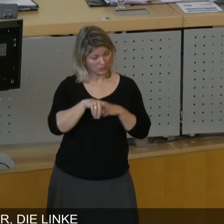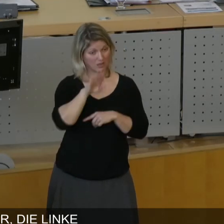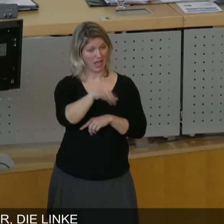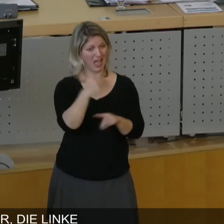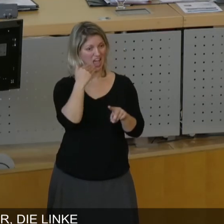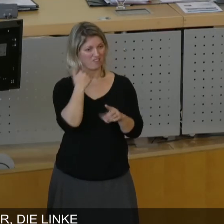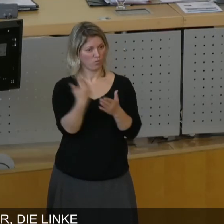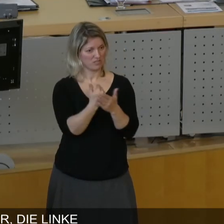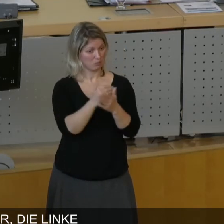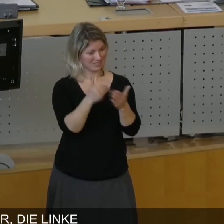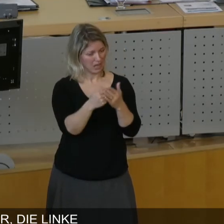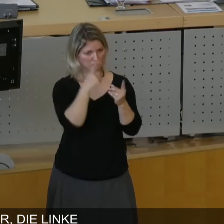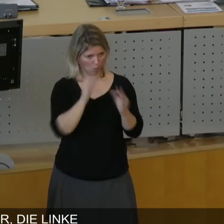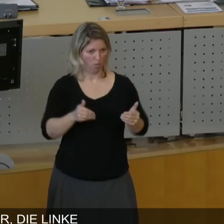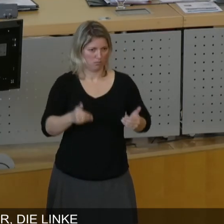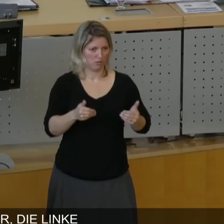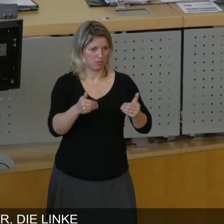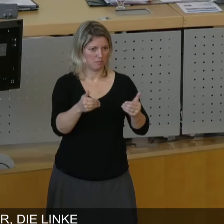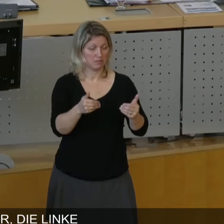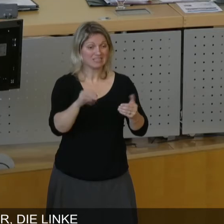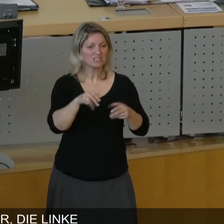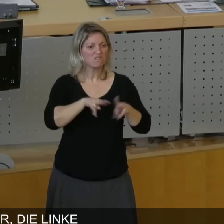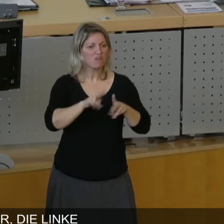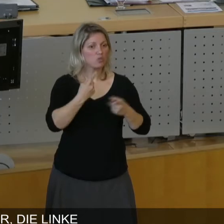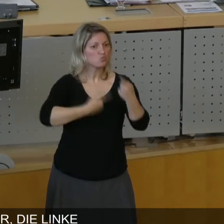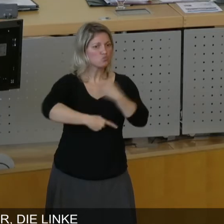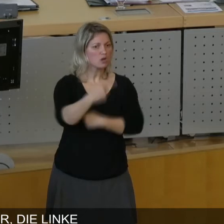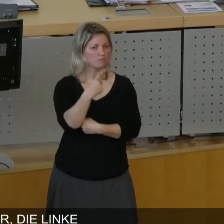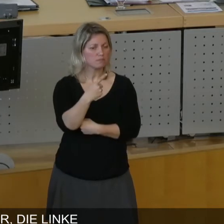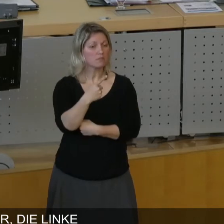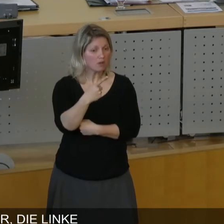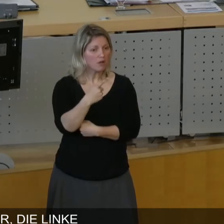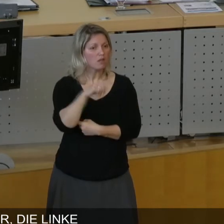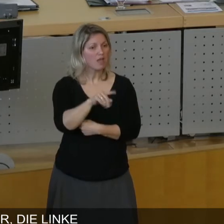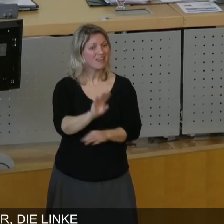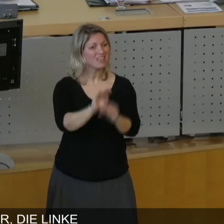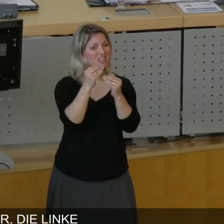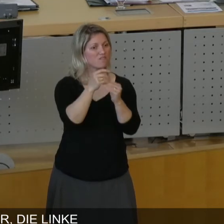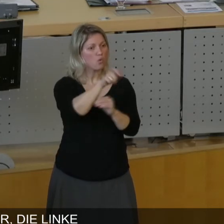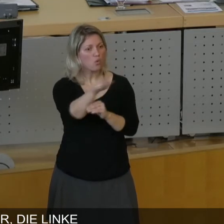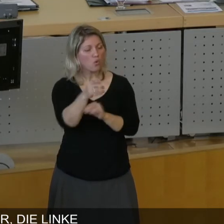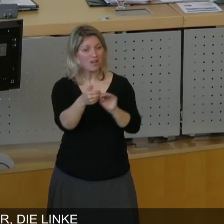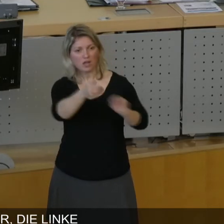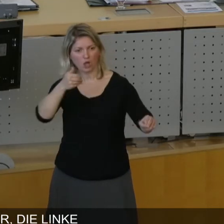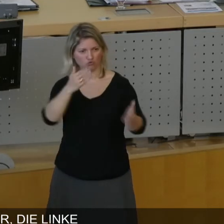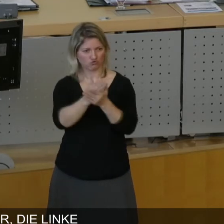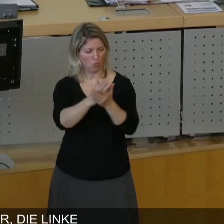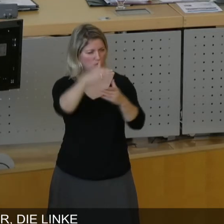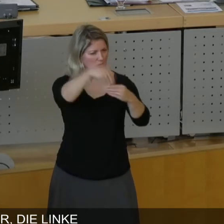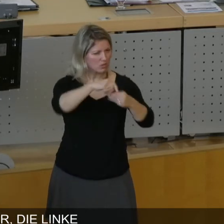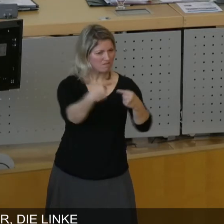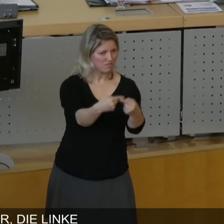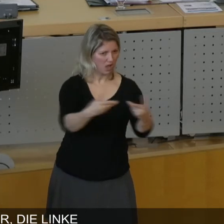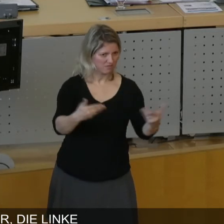noch mehr verschiebt. Hiermit drehen wir dieses Verfahren um. Wir haben eine vorzeitige Information der Bürgerschaft über die Verfahren. Die